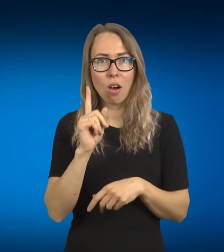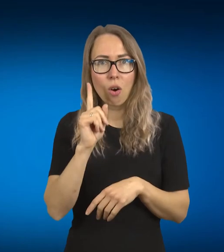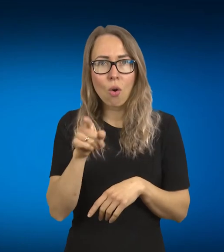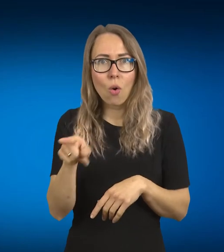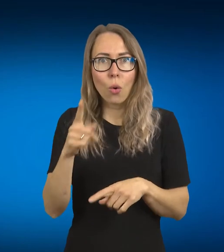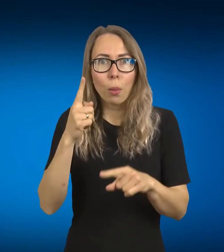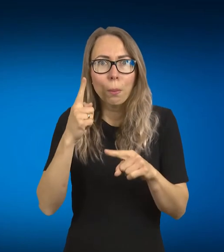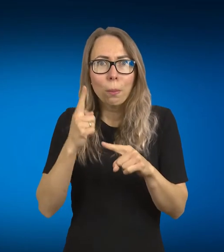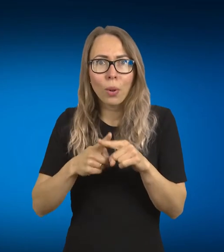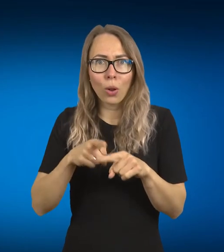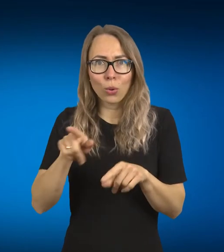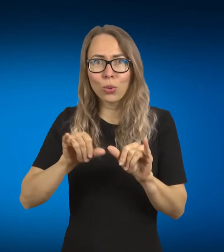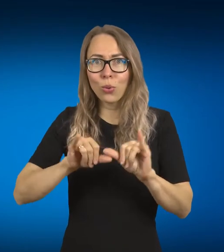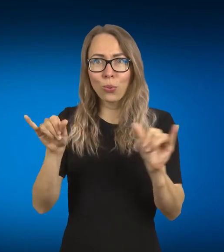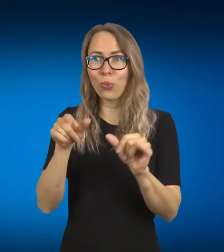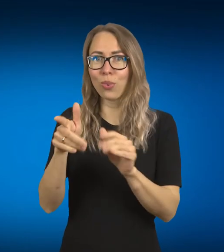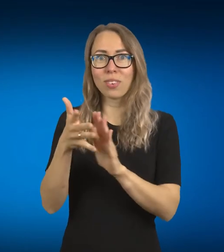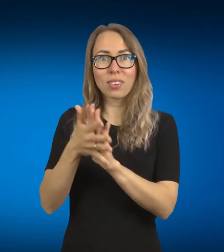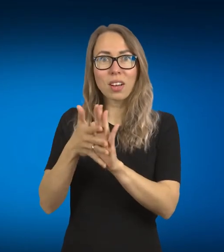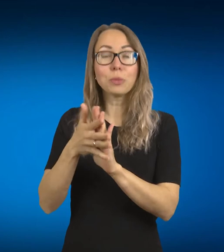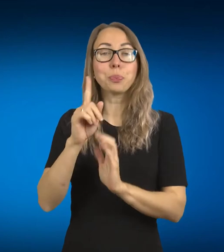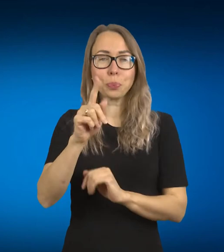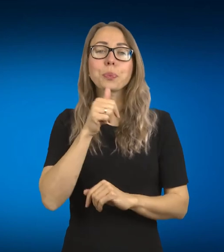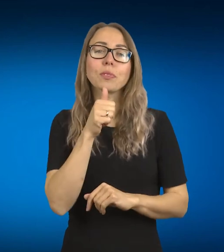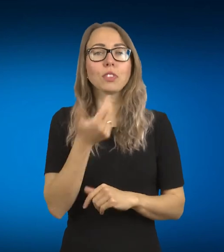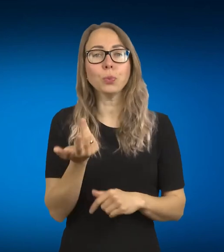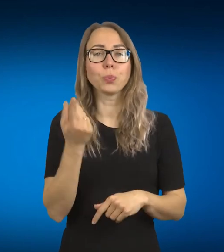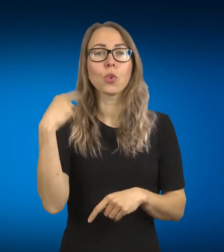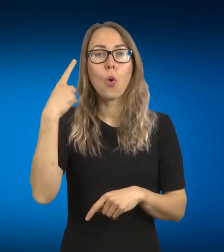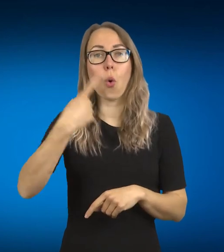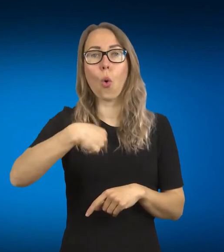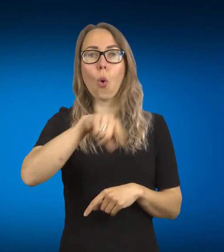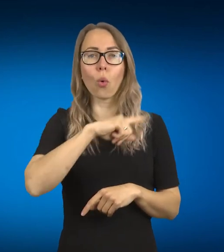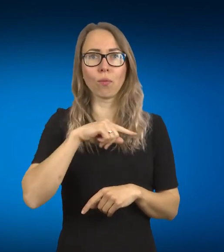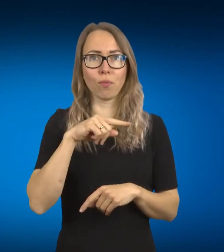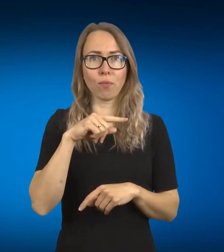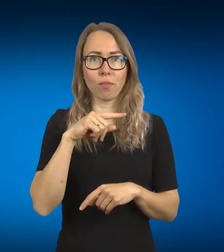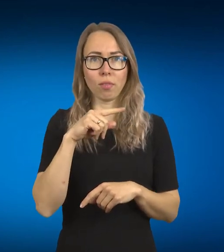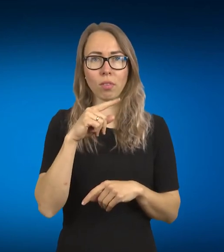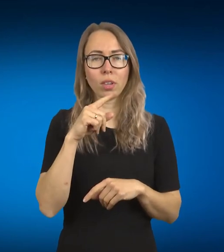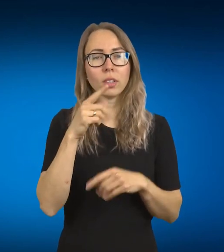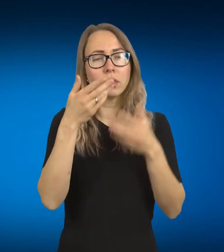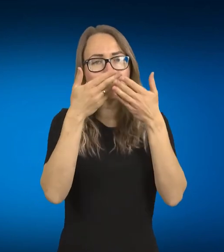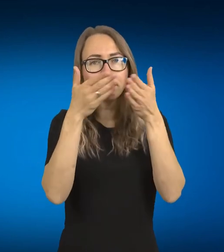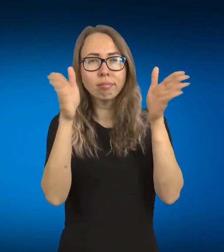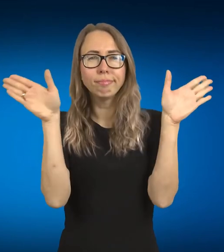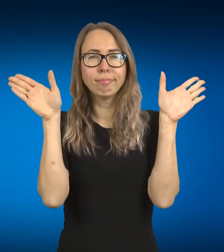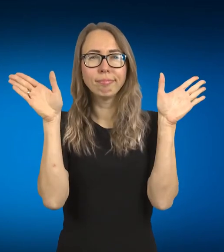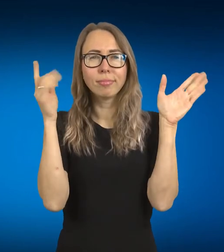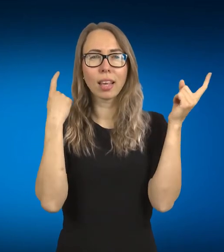mes, pavyzdžiui, girdintis net negebam tiek vaizdinės informacijos apdaroti vienu metu, kiek kurtieji.